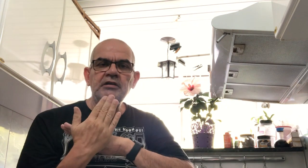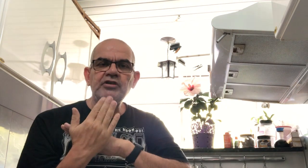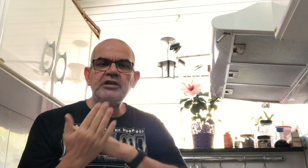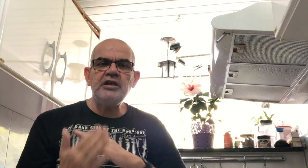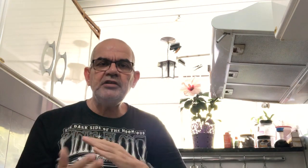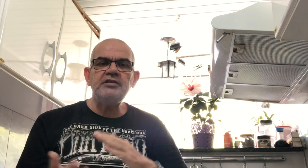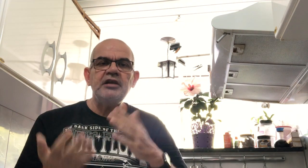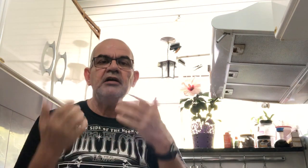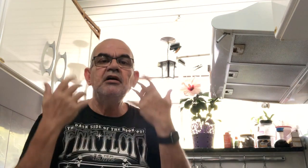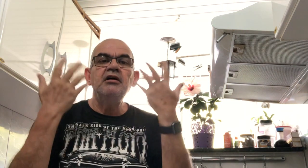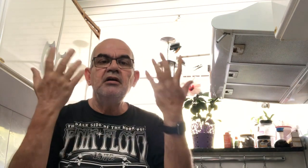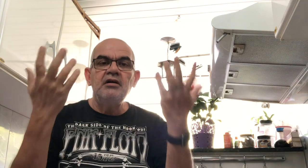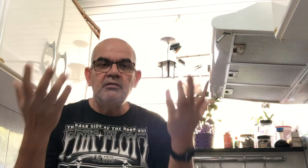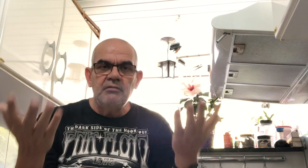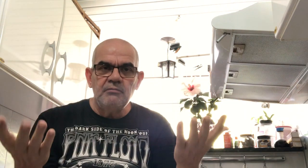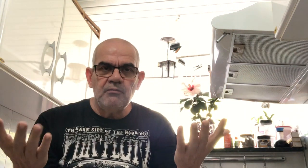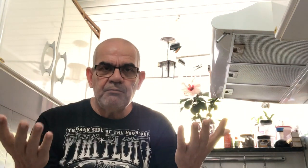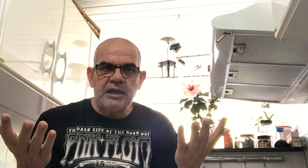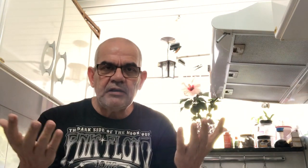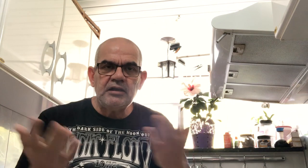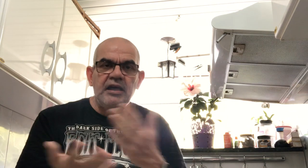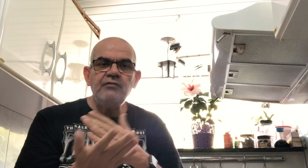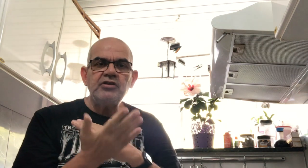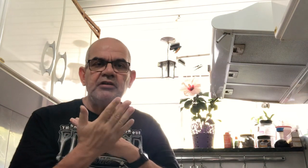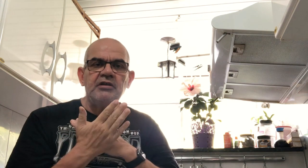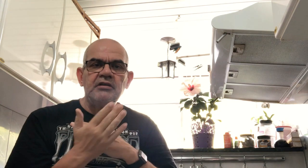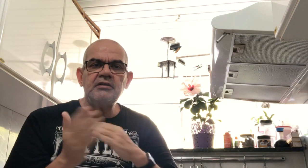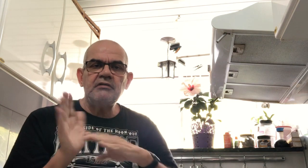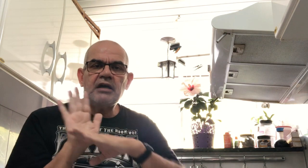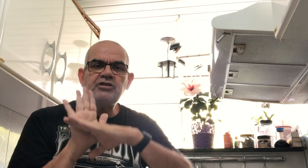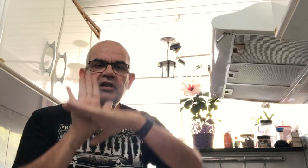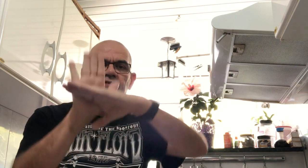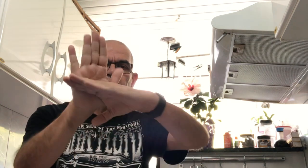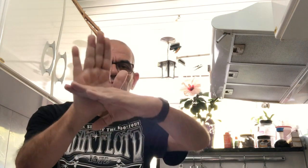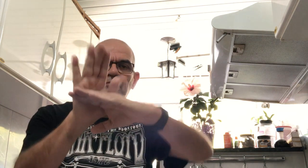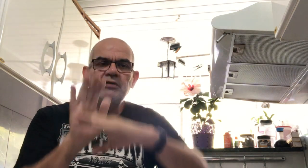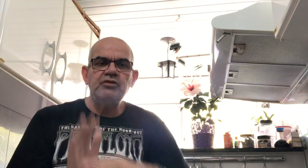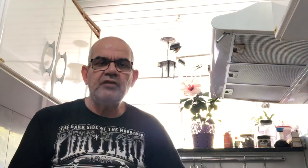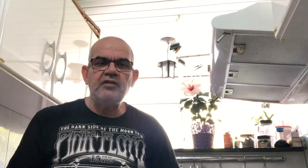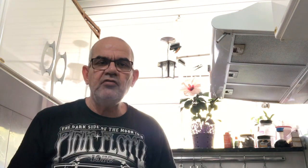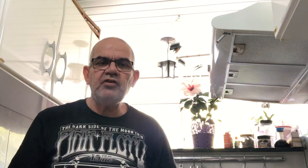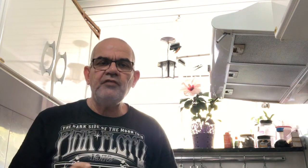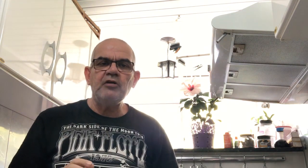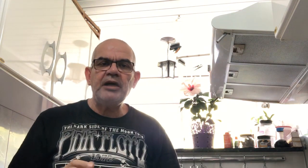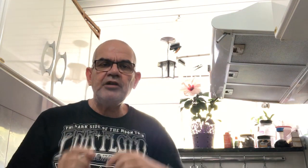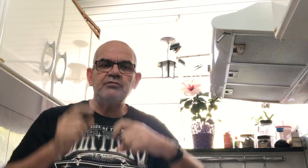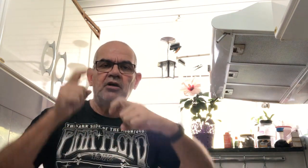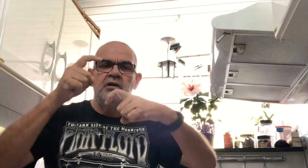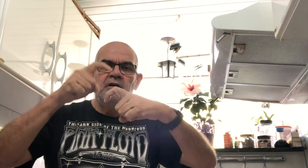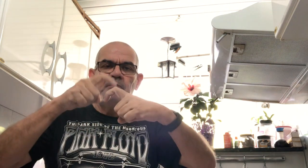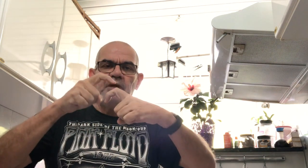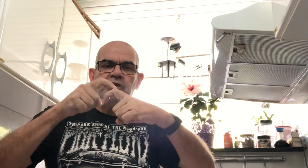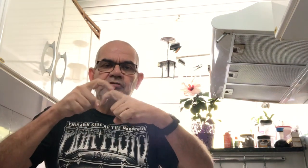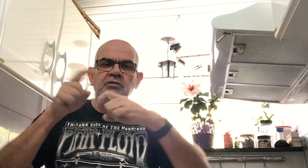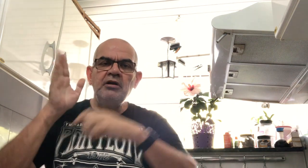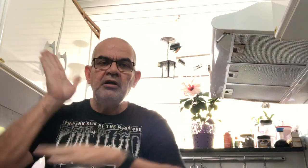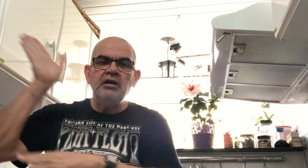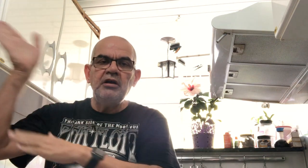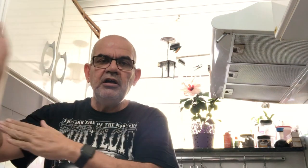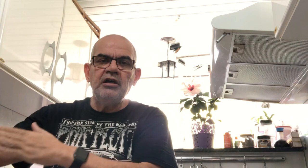Você tem que dizer para quem você... A direção para onde vai. Se você vai ao médico, médico ir.